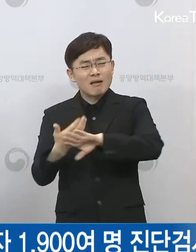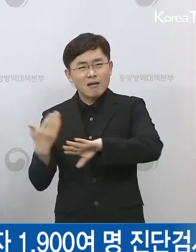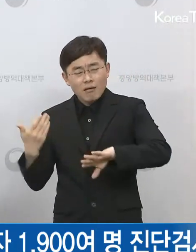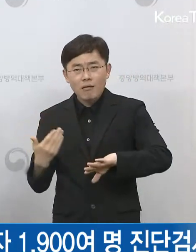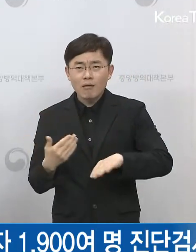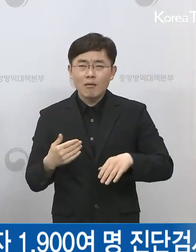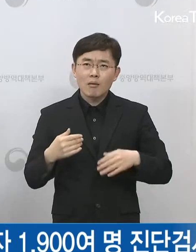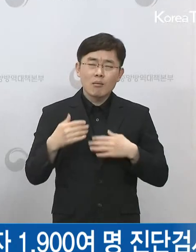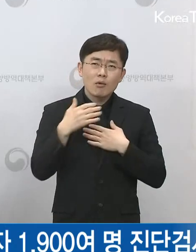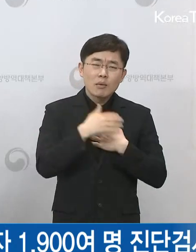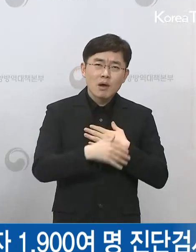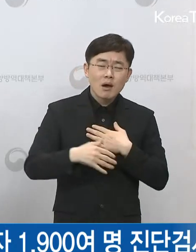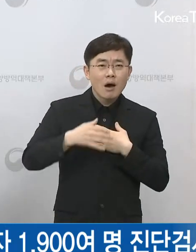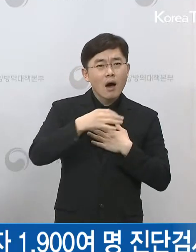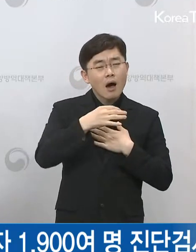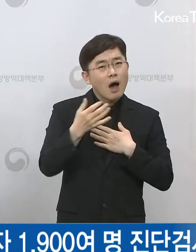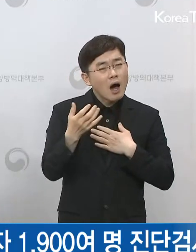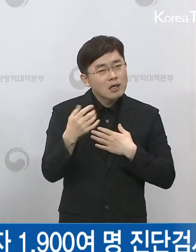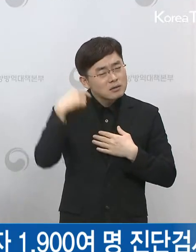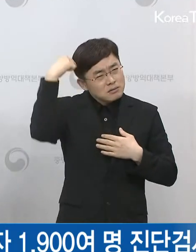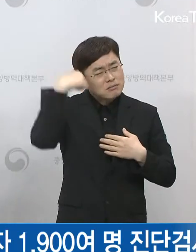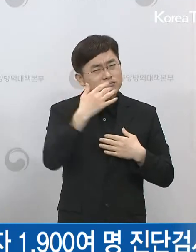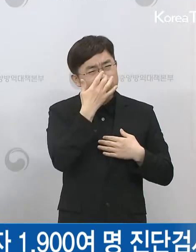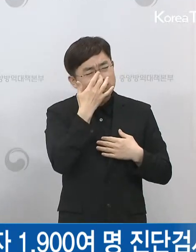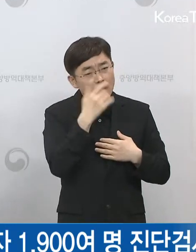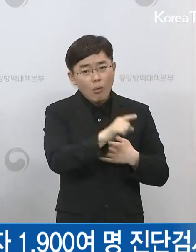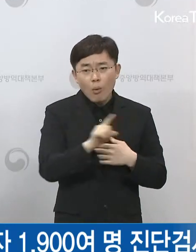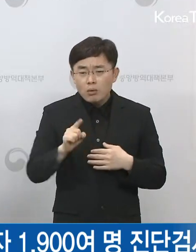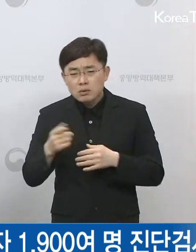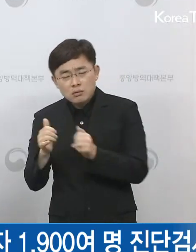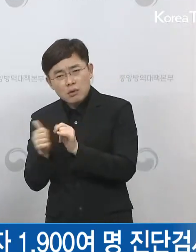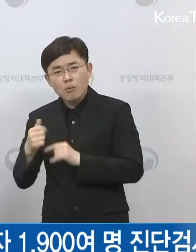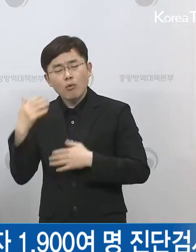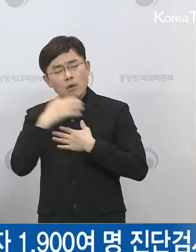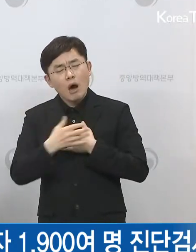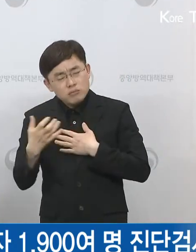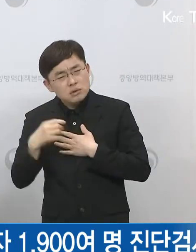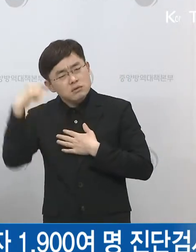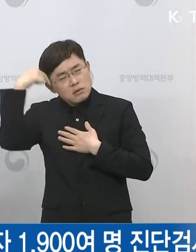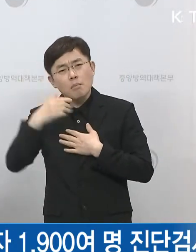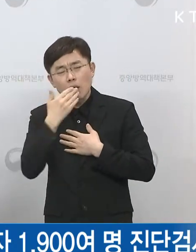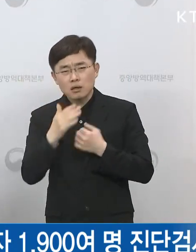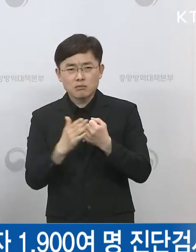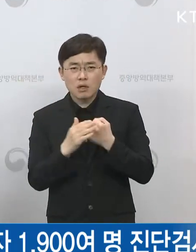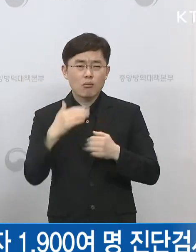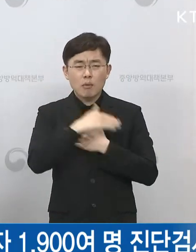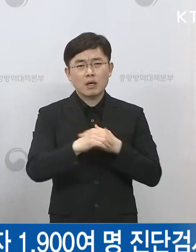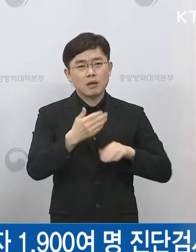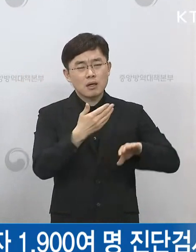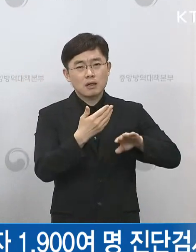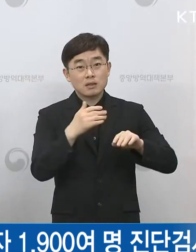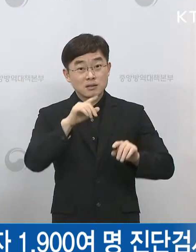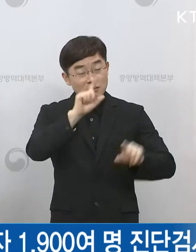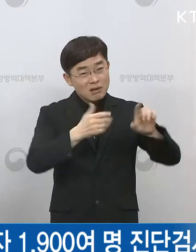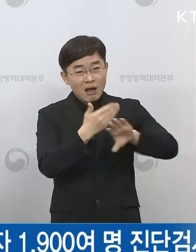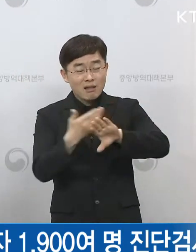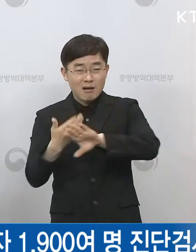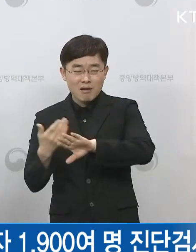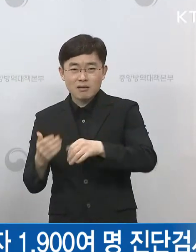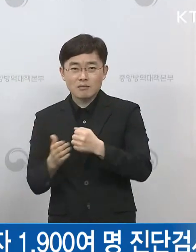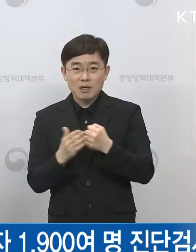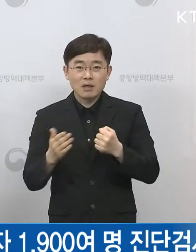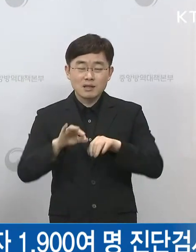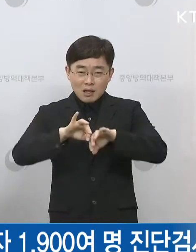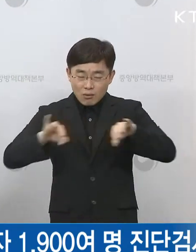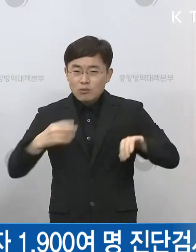더 더 분석을 해서 말씀을 드리겠습니다. 이 물류센터가 신선식품을 취급하는 물류센터다 보니까 아무래도 이제